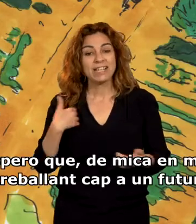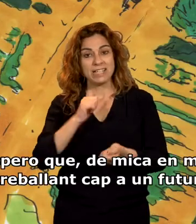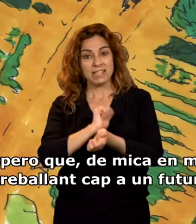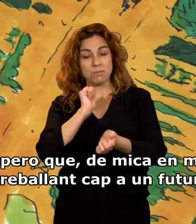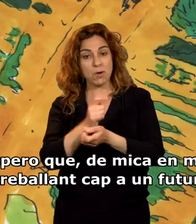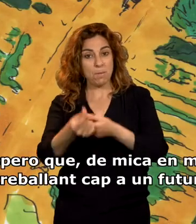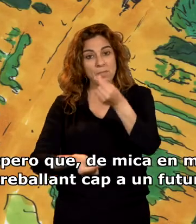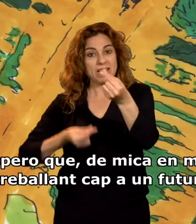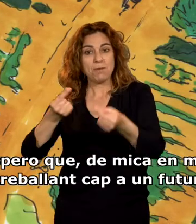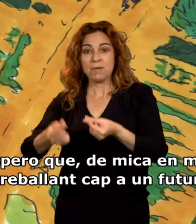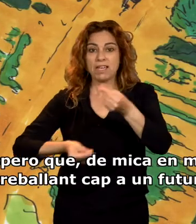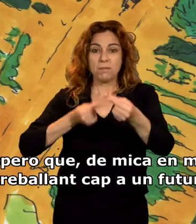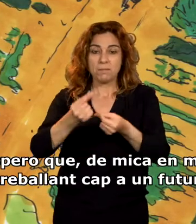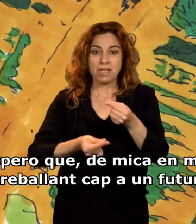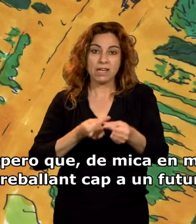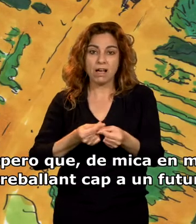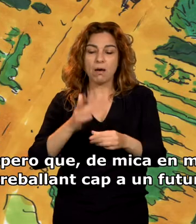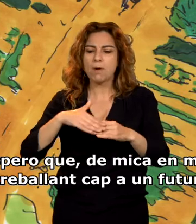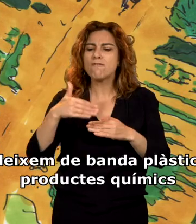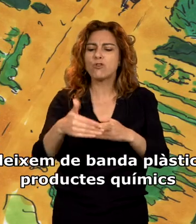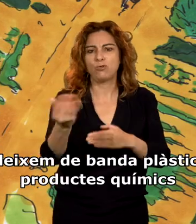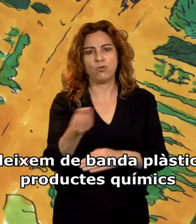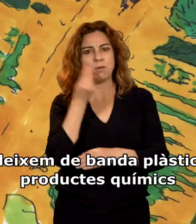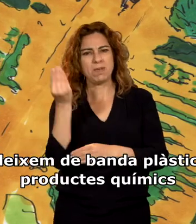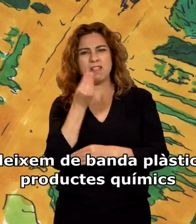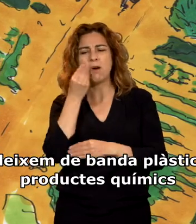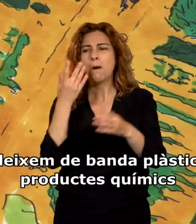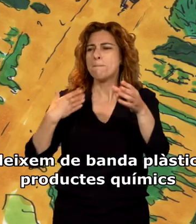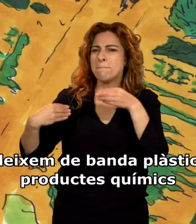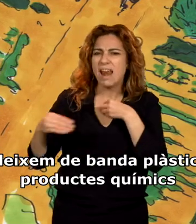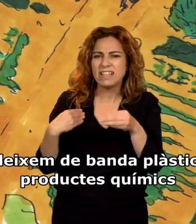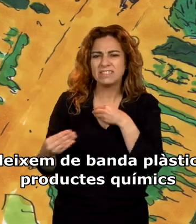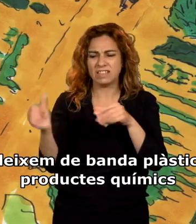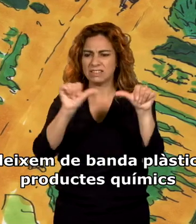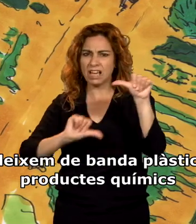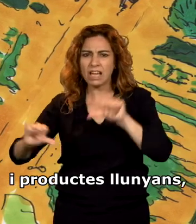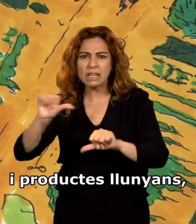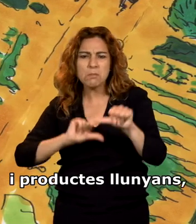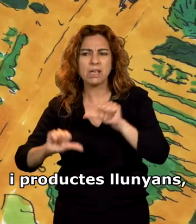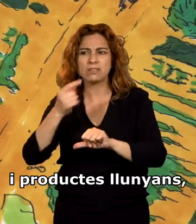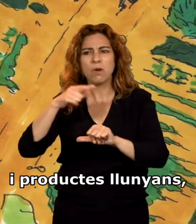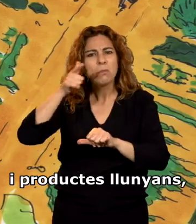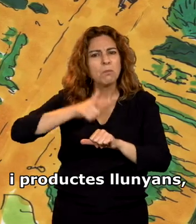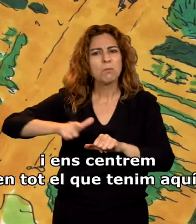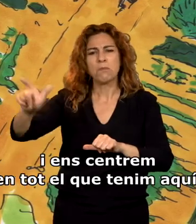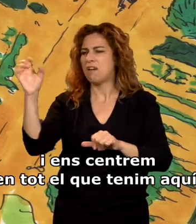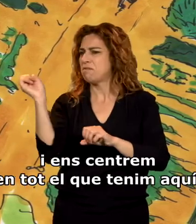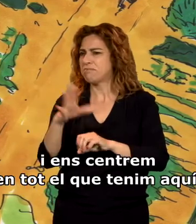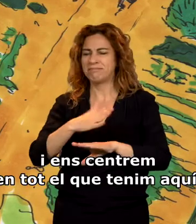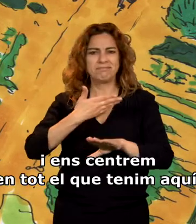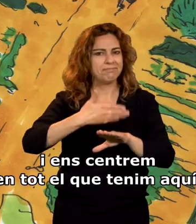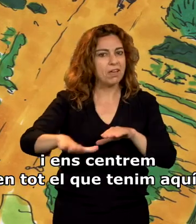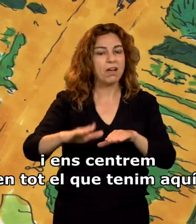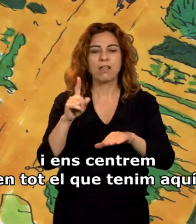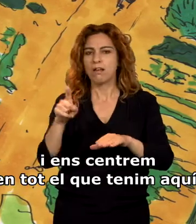I espero que de mica en mica anem treballant cap a un futur millor i deixem de banda plàstics, productes químics i productes llunyans i ens